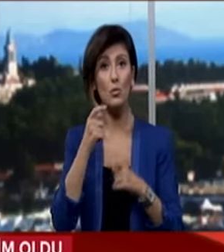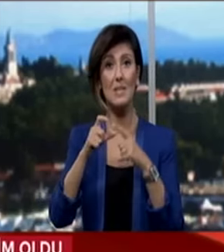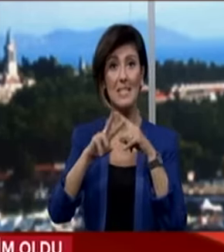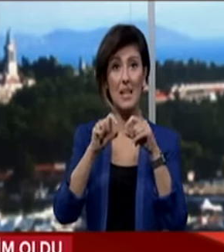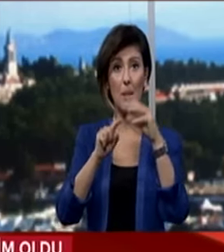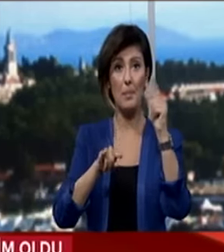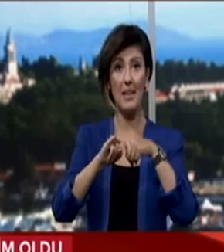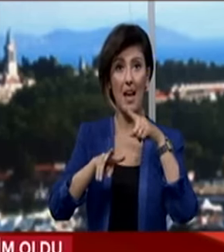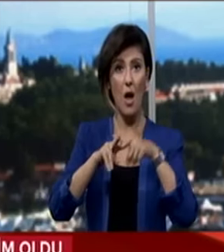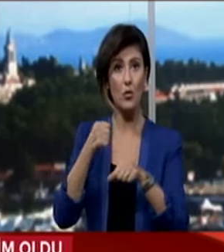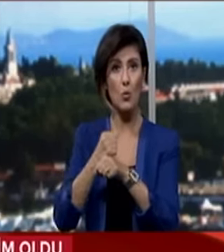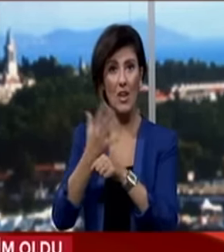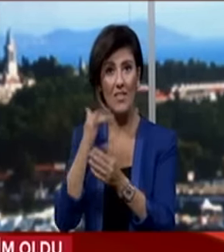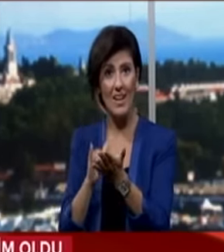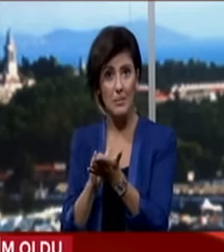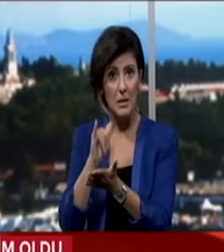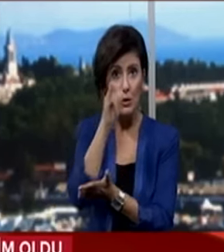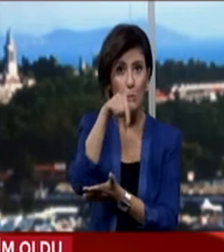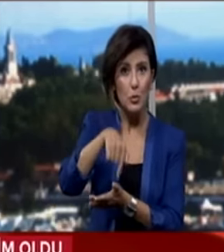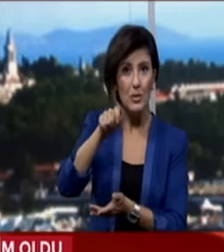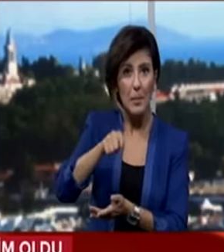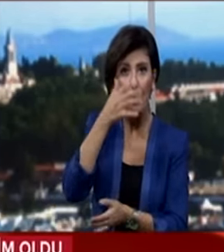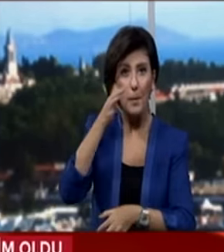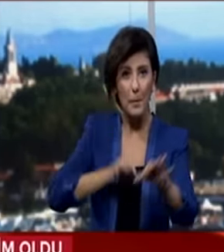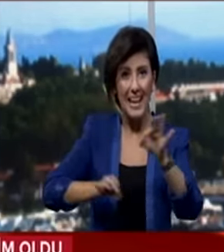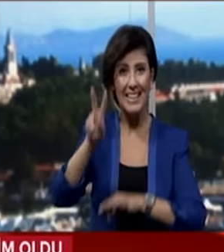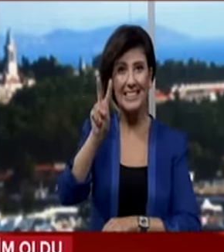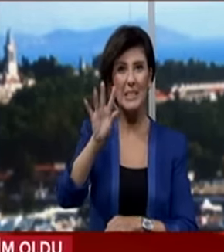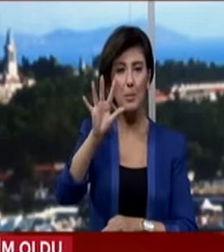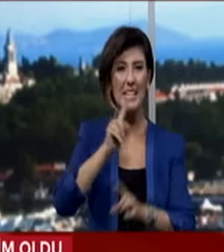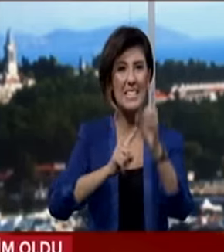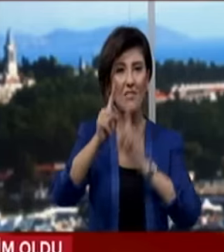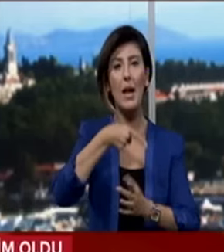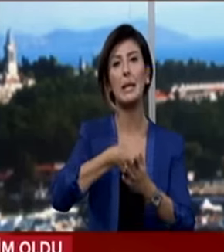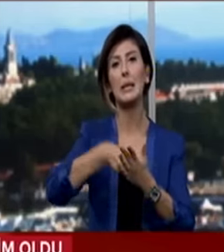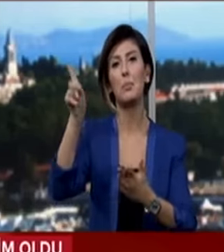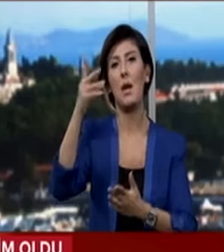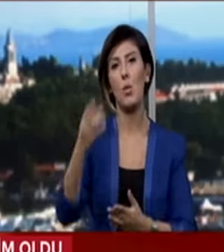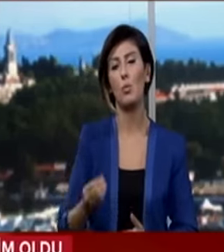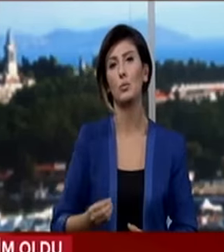Gökçen Havalimanları'ndan bugün yapılması planlanan 25 seferini iptal ettiğini duyurdu.